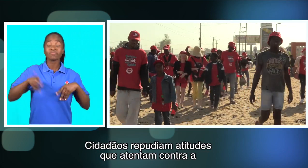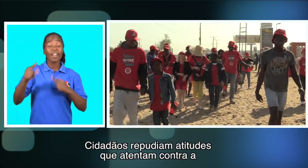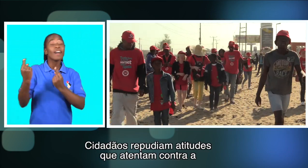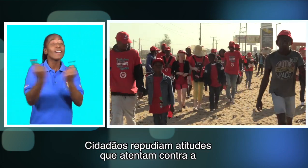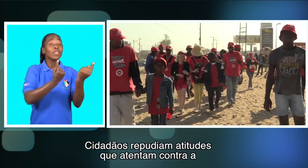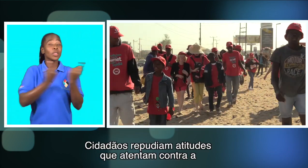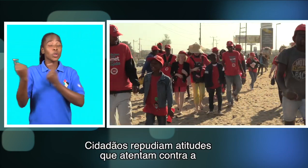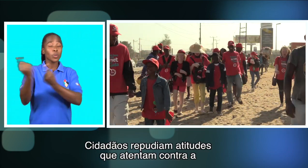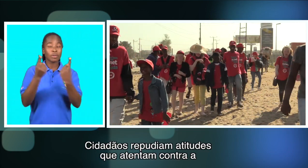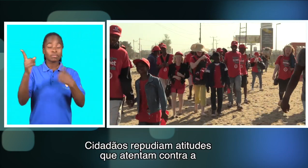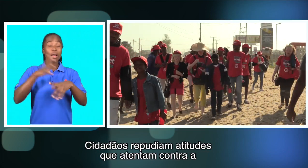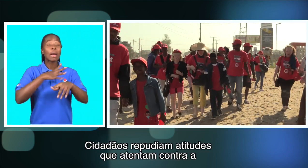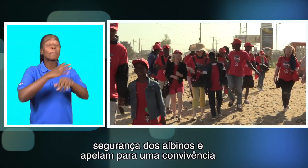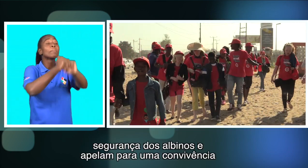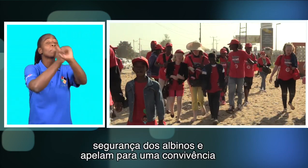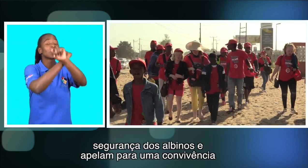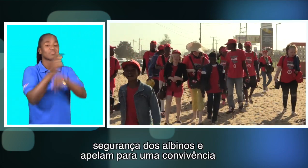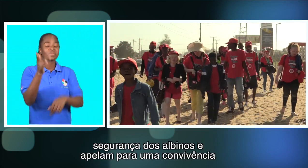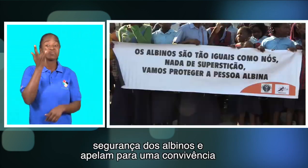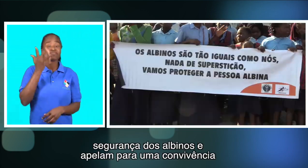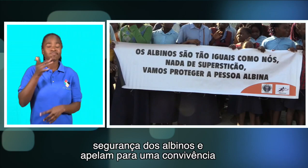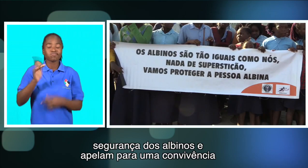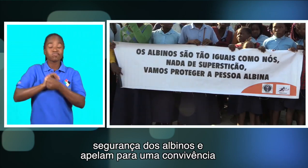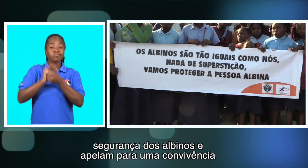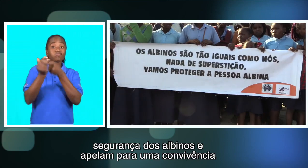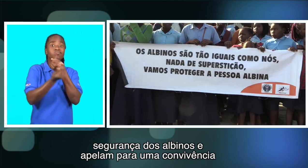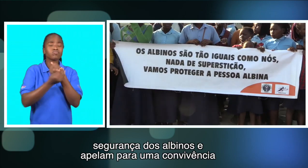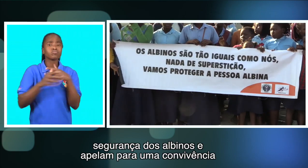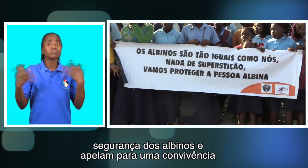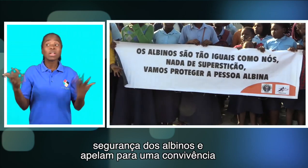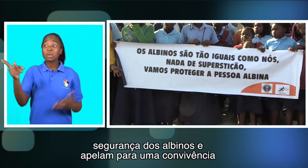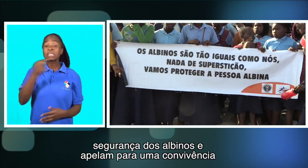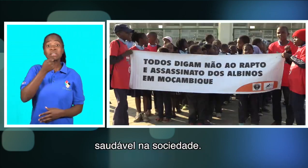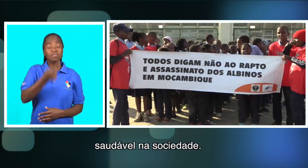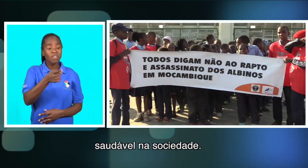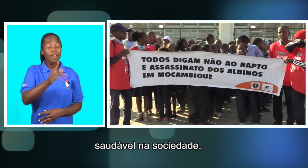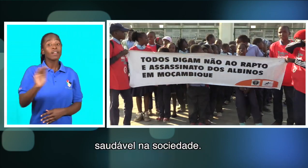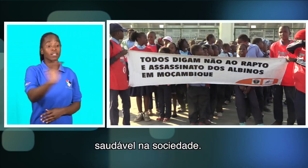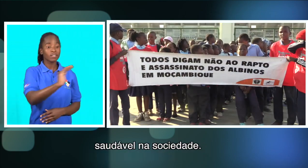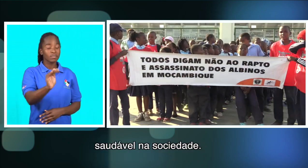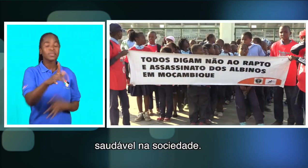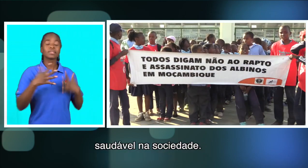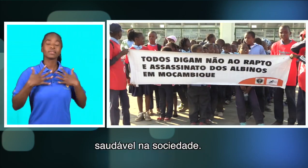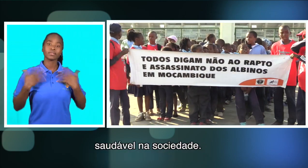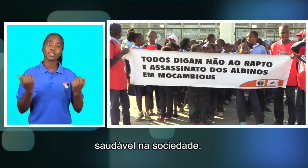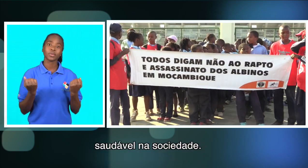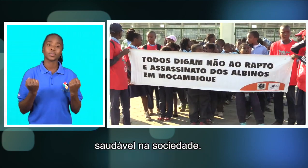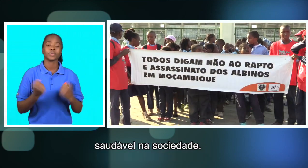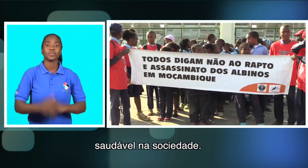Cidadãos repudiam a atitude dos que atentam contra a segurança dos albinos e apelam para uma convivência saudável na sociedade.